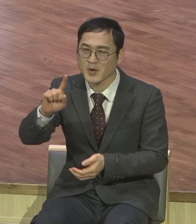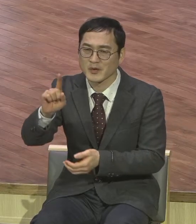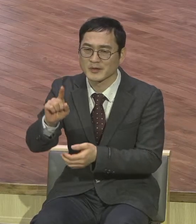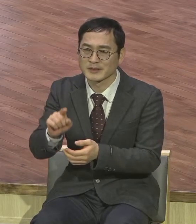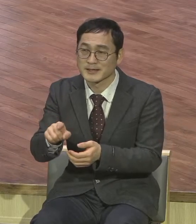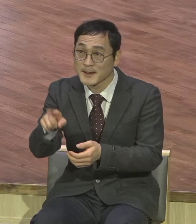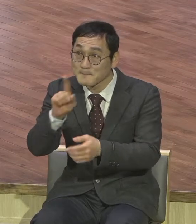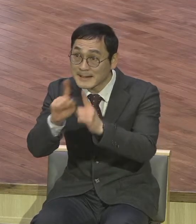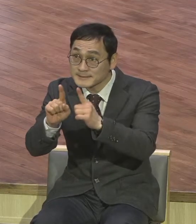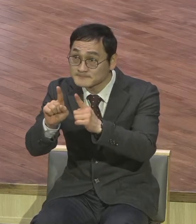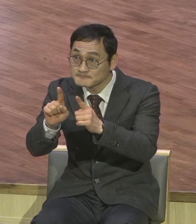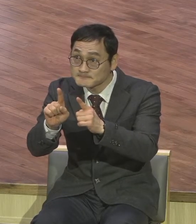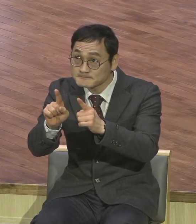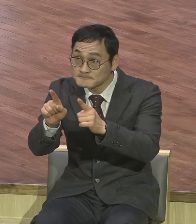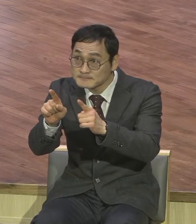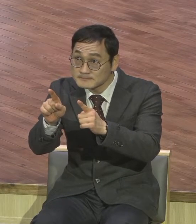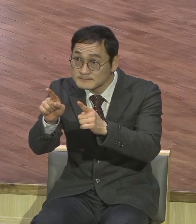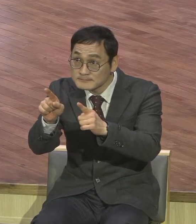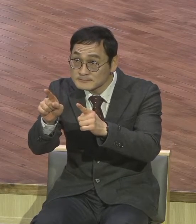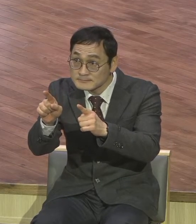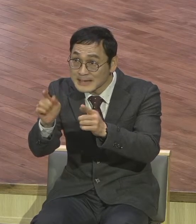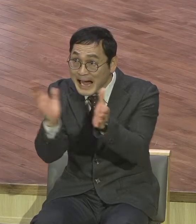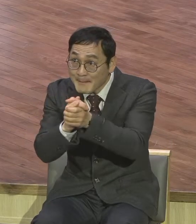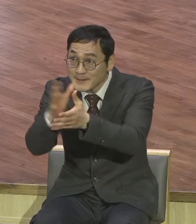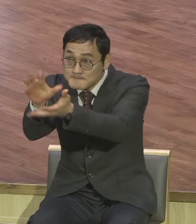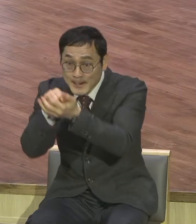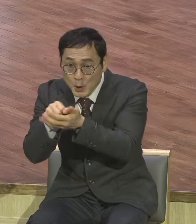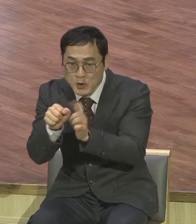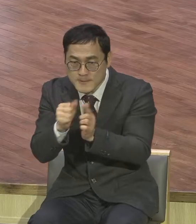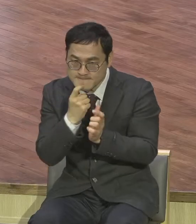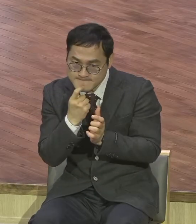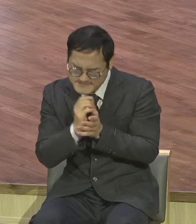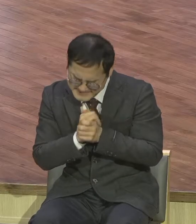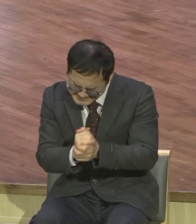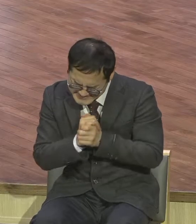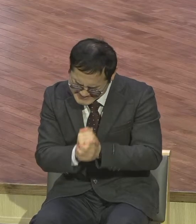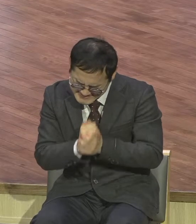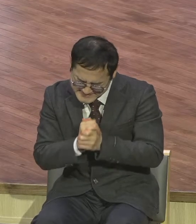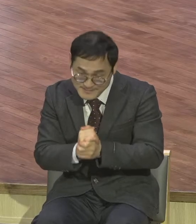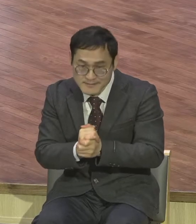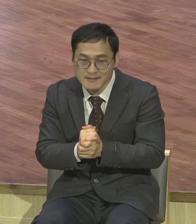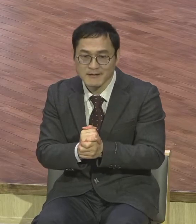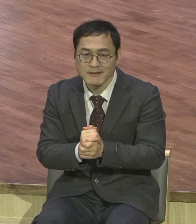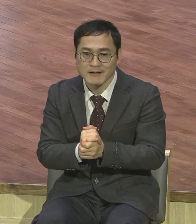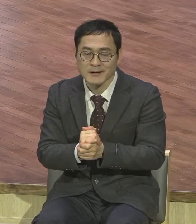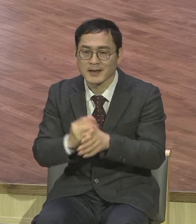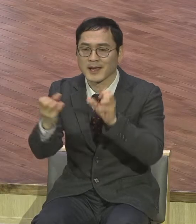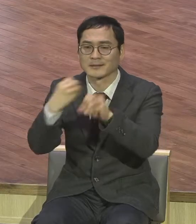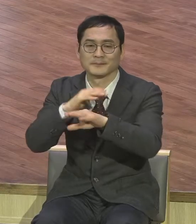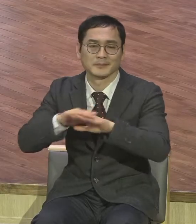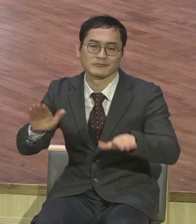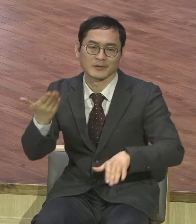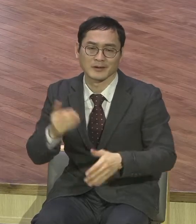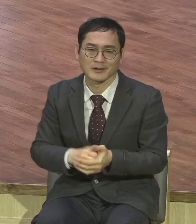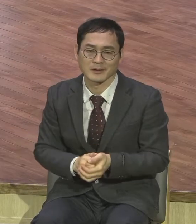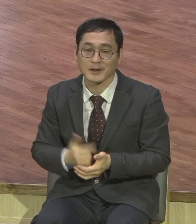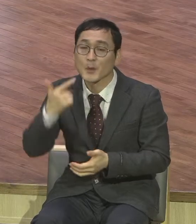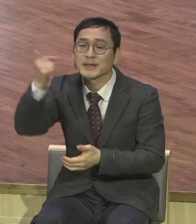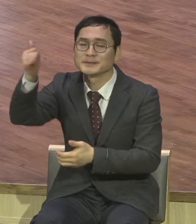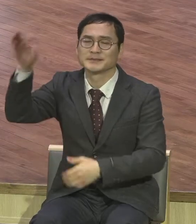그거 잡고 간증해요 어떤 때는 내가 기억도 안 나는데 내가 그 말 했나 목사는 기억도 안 나는데 잡고 있는 거예요